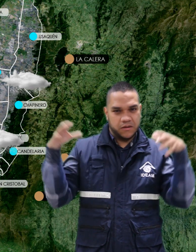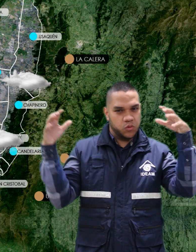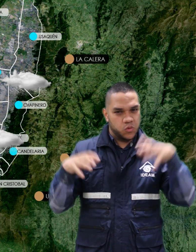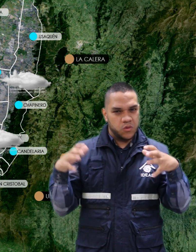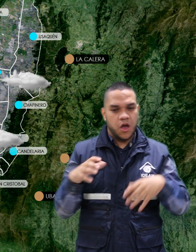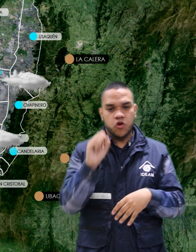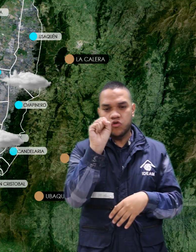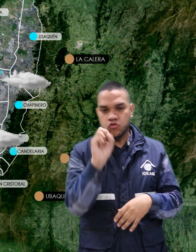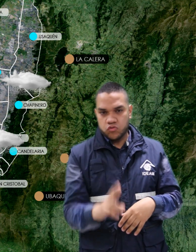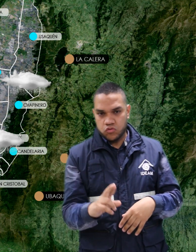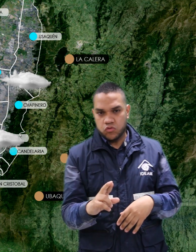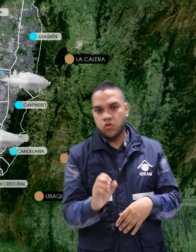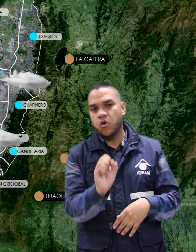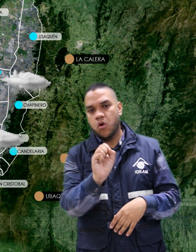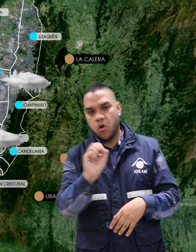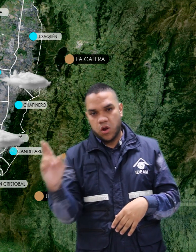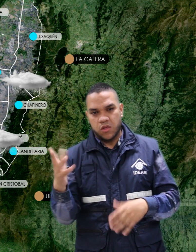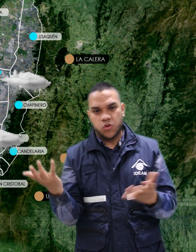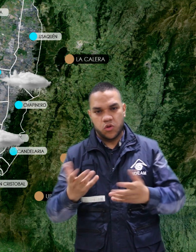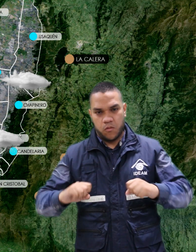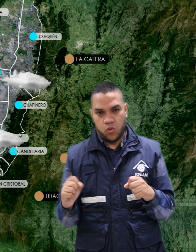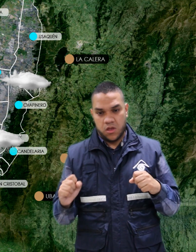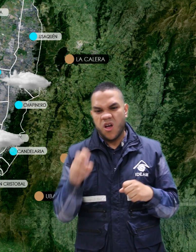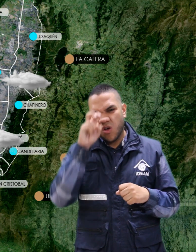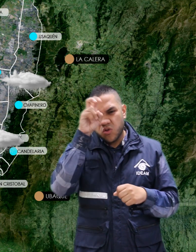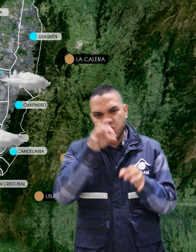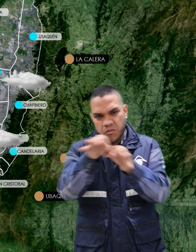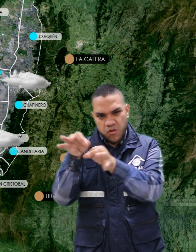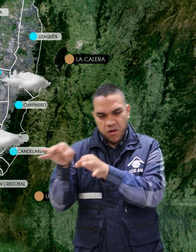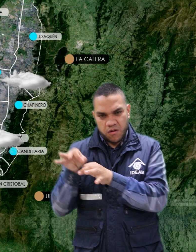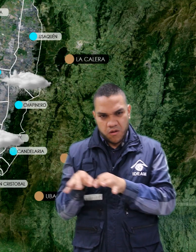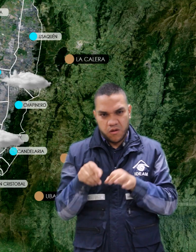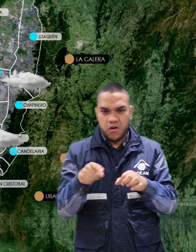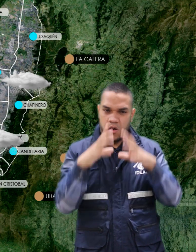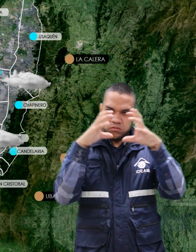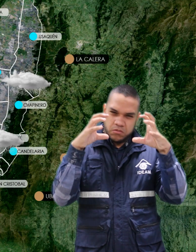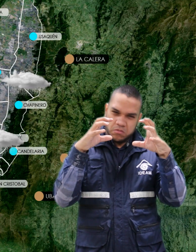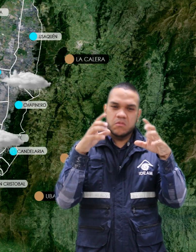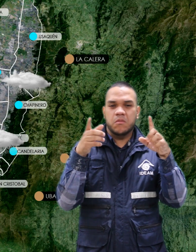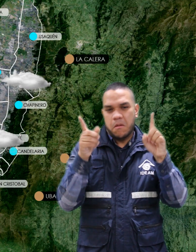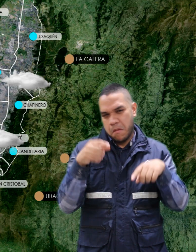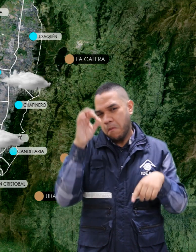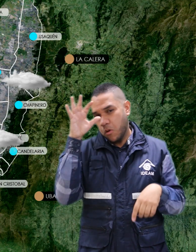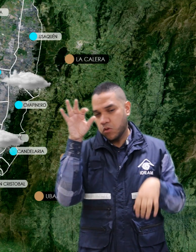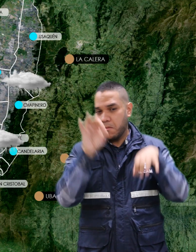y oriente de la ciudad de Bogotá, hacia el norte de la sabana, condiciones nubrosas con probabilidad de lloviznas.